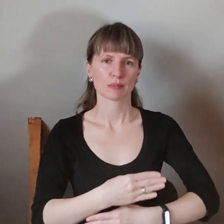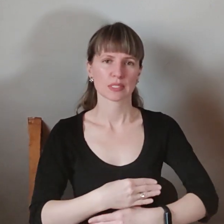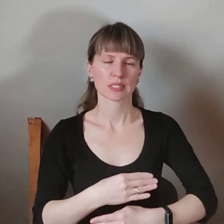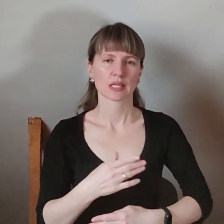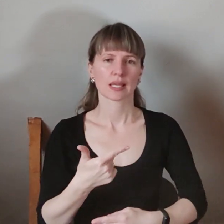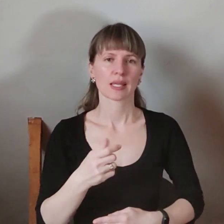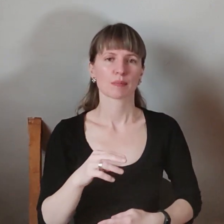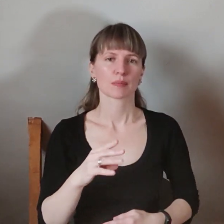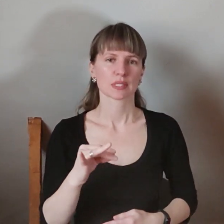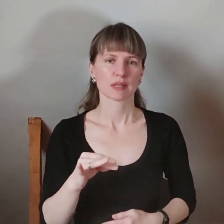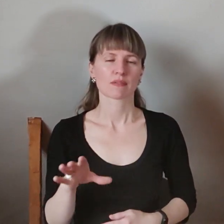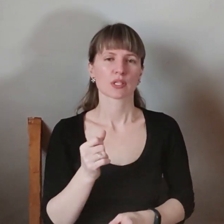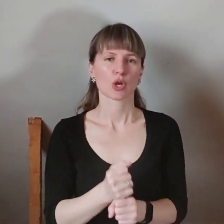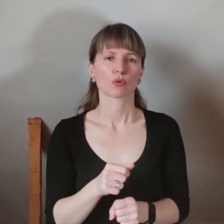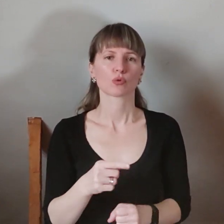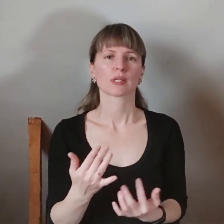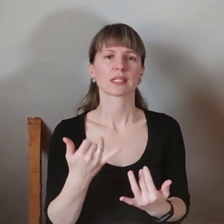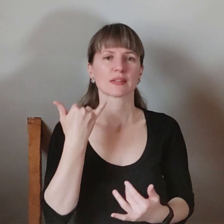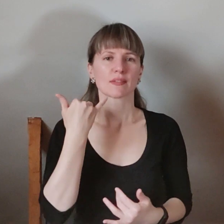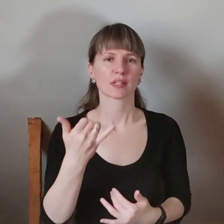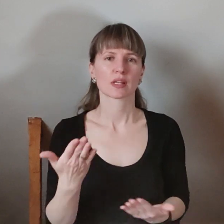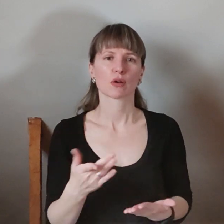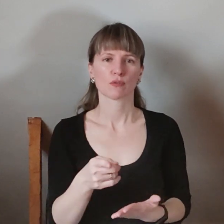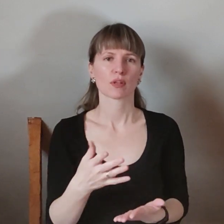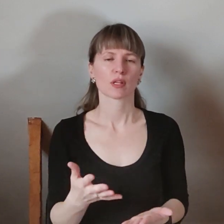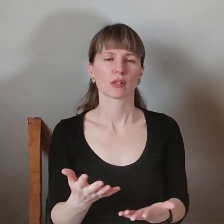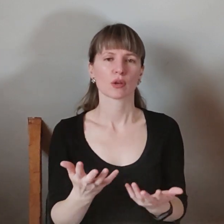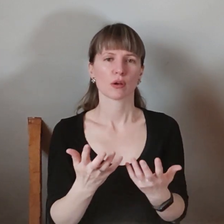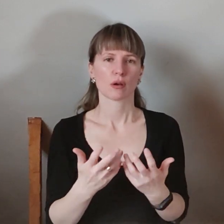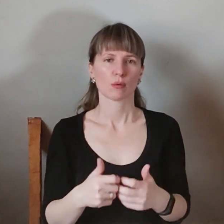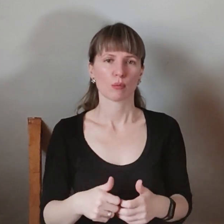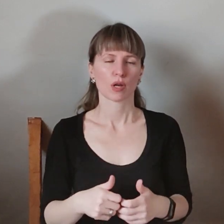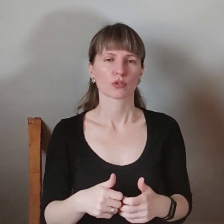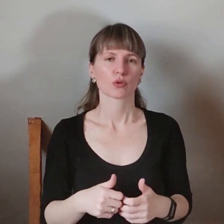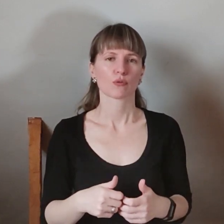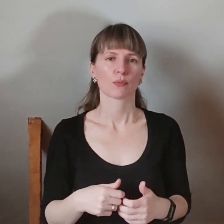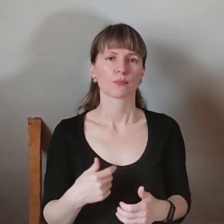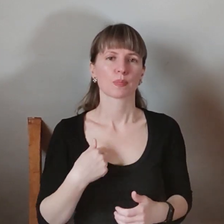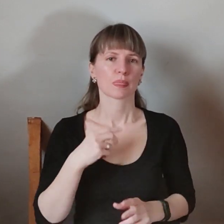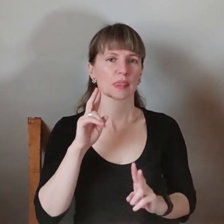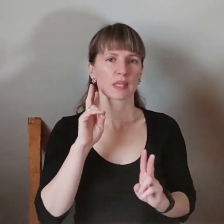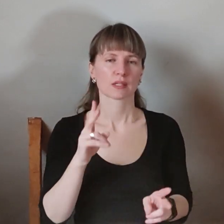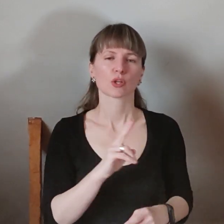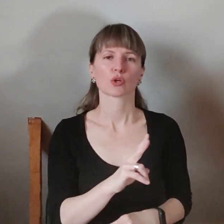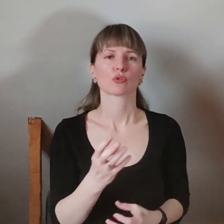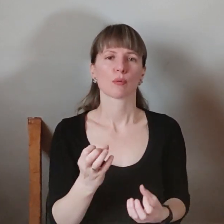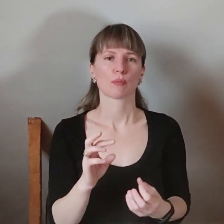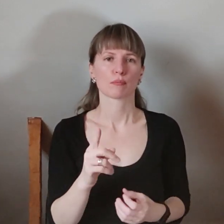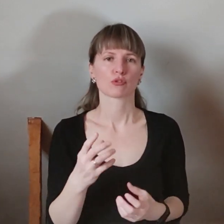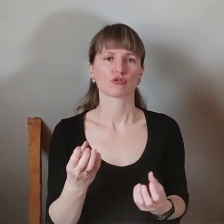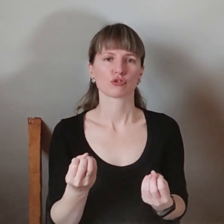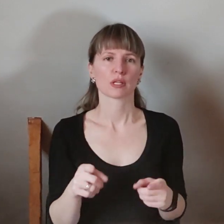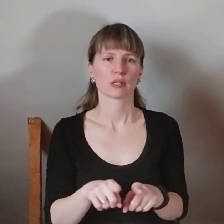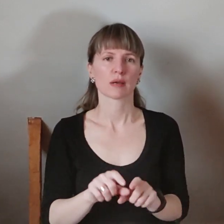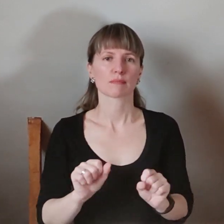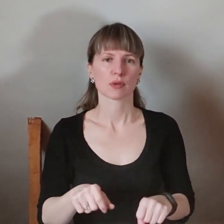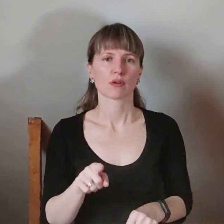робить. Ту кількість дзвінків, яку він опрацьовує, я не знаю, хто б ще так міг. Він ледве